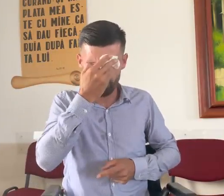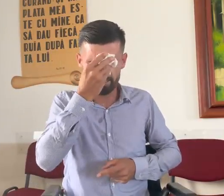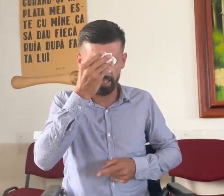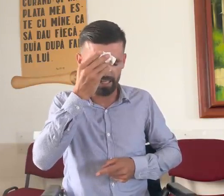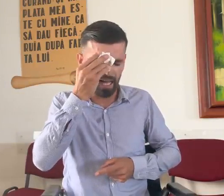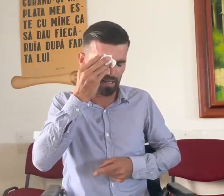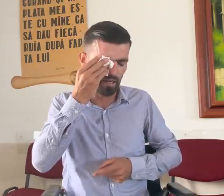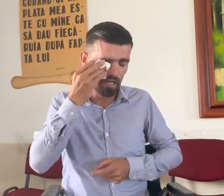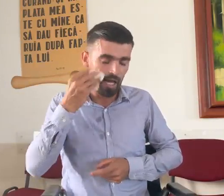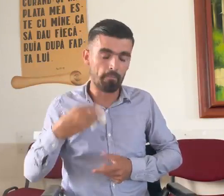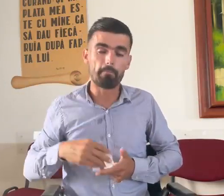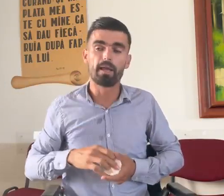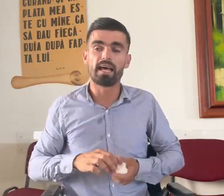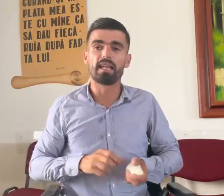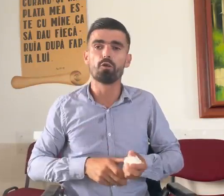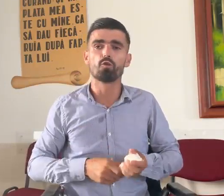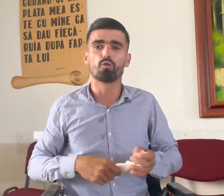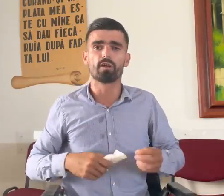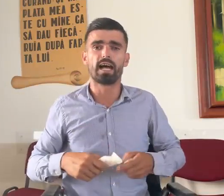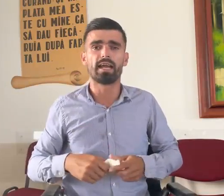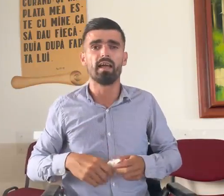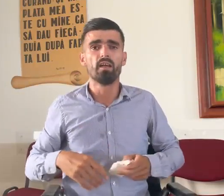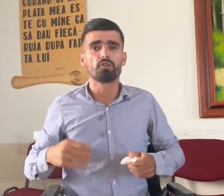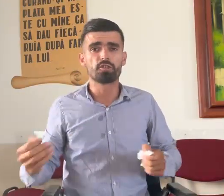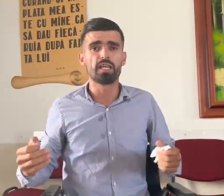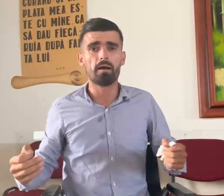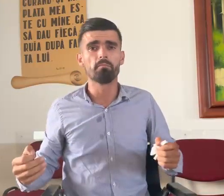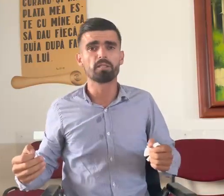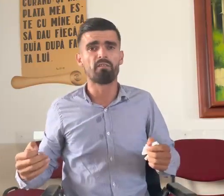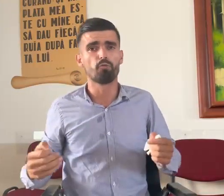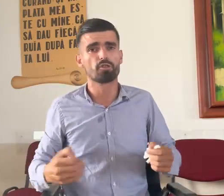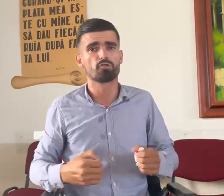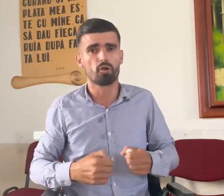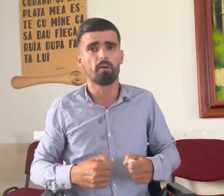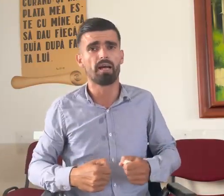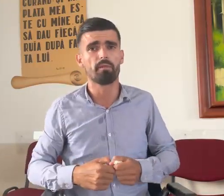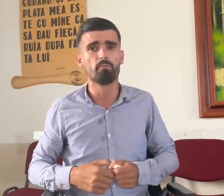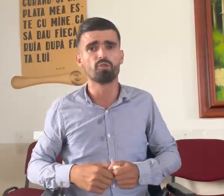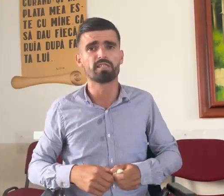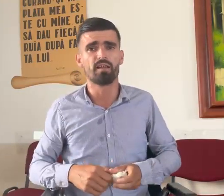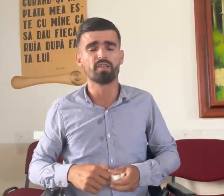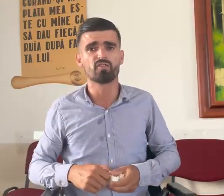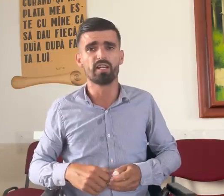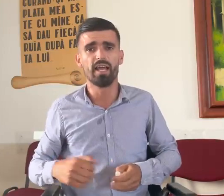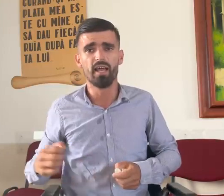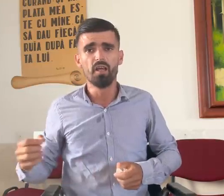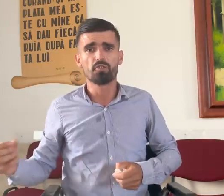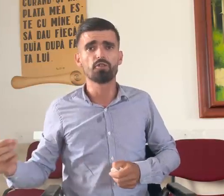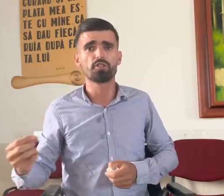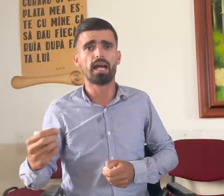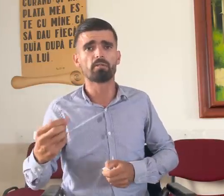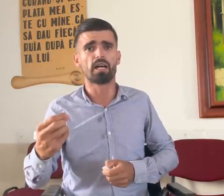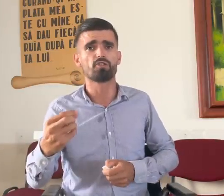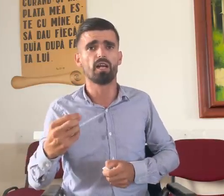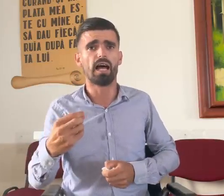veterinar, am apelat la lucruri care știam că am fost cioban mai mulți ani de zile și știam că acela